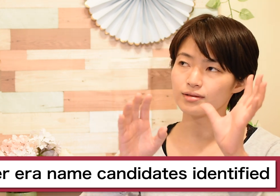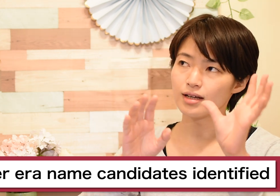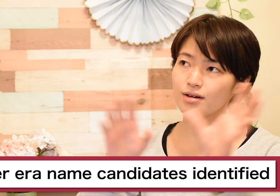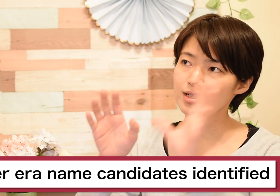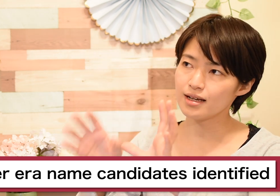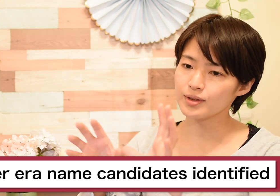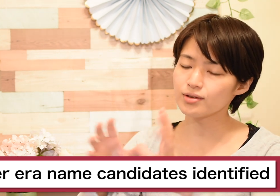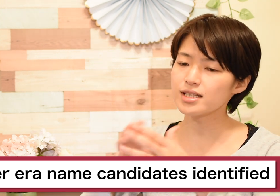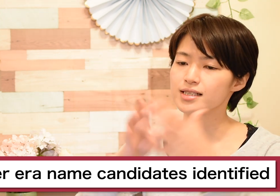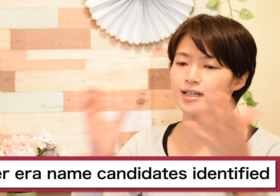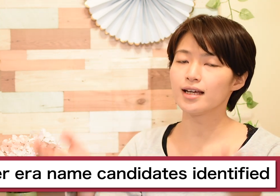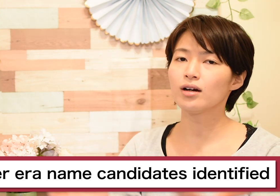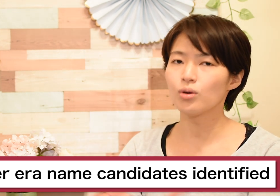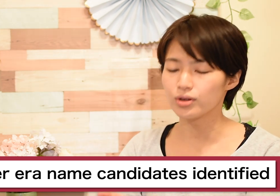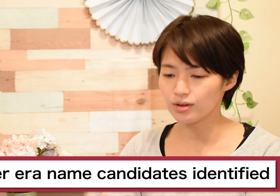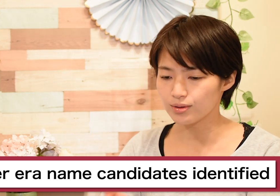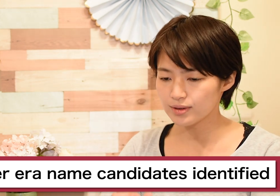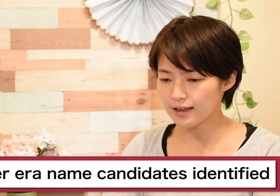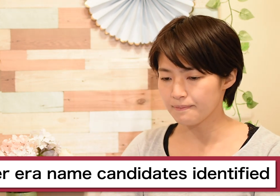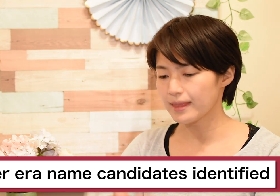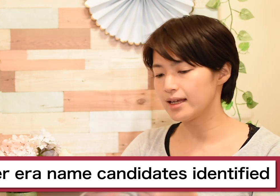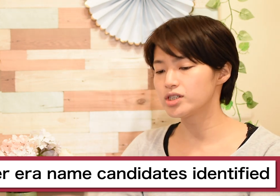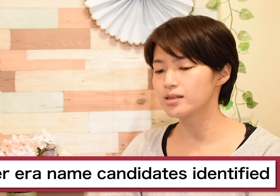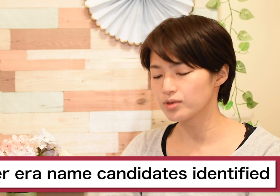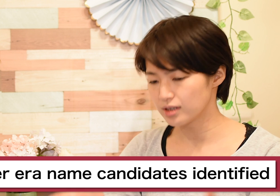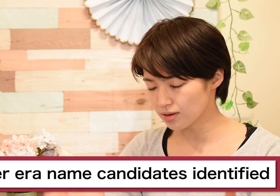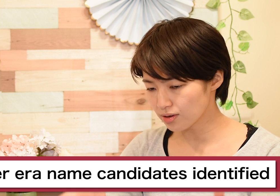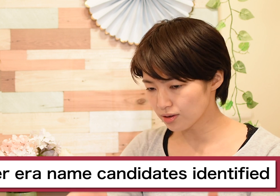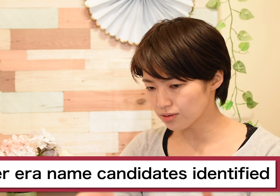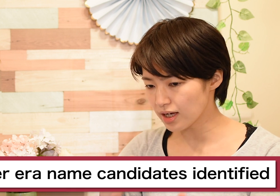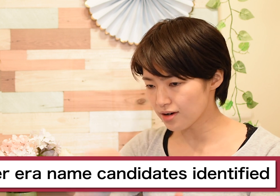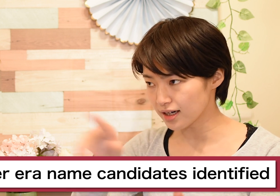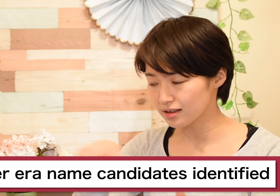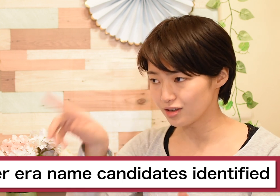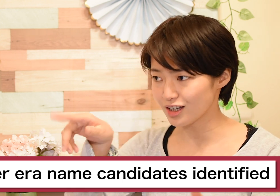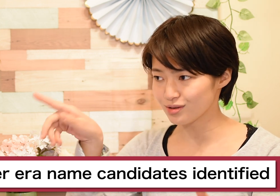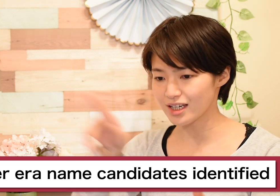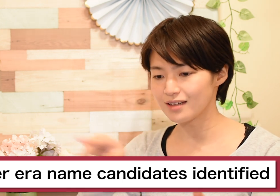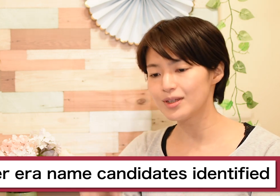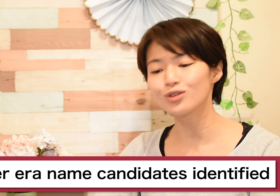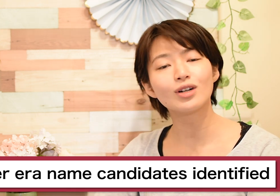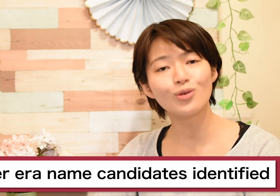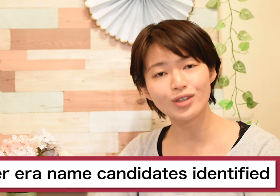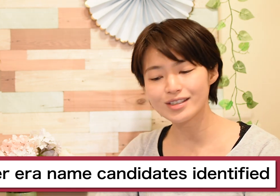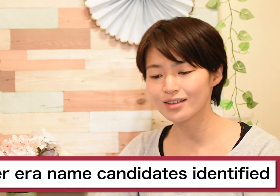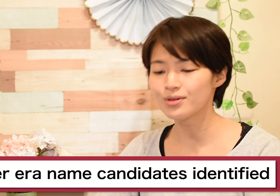era nameこれでですね、言語っていうことで英字新聞、いろいろこのeraっていう単語を最近見ることが多いんですけど